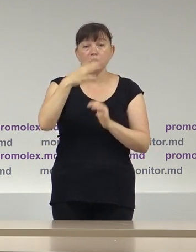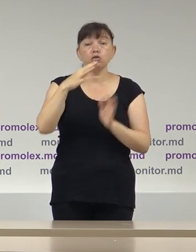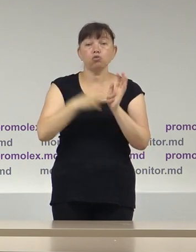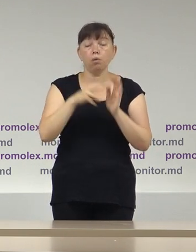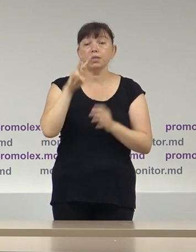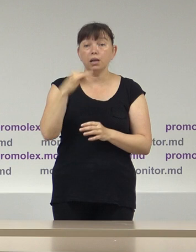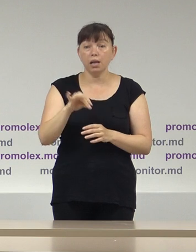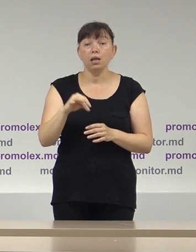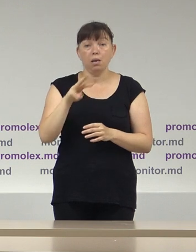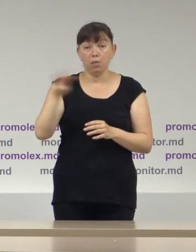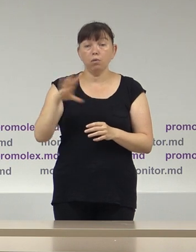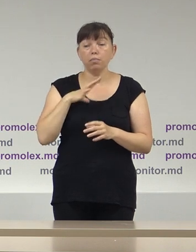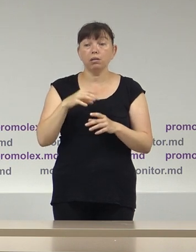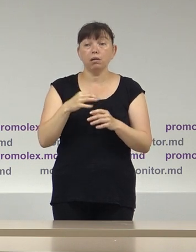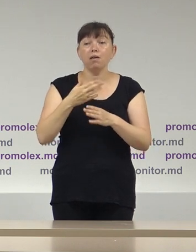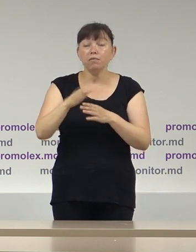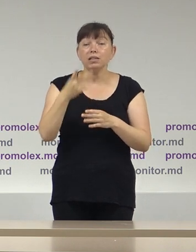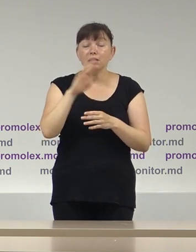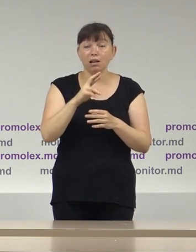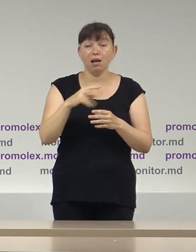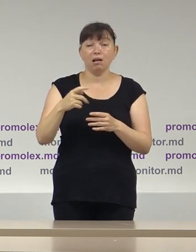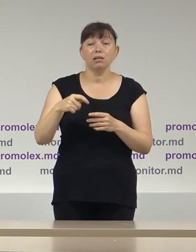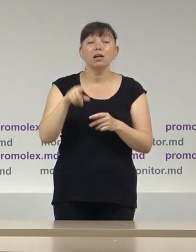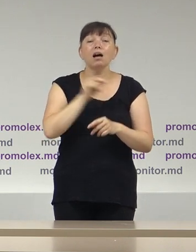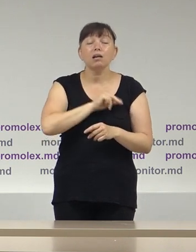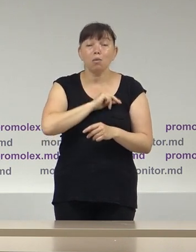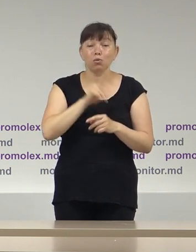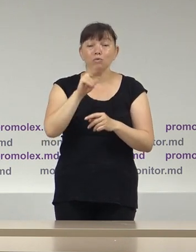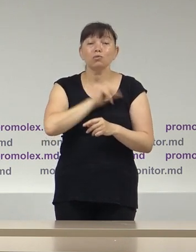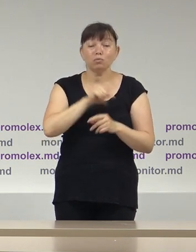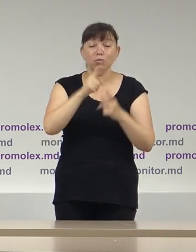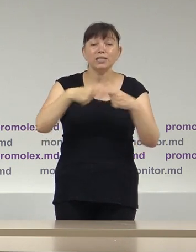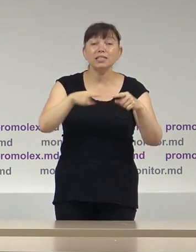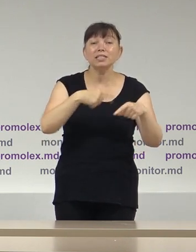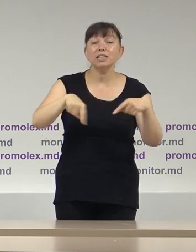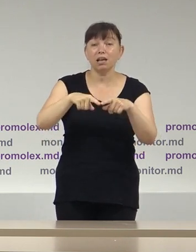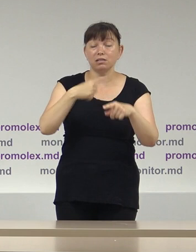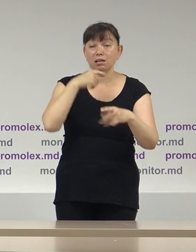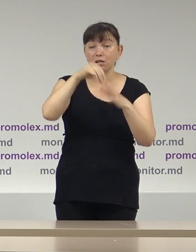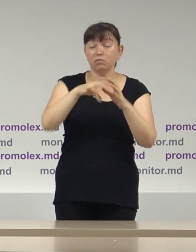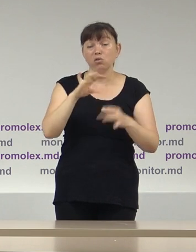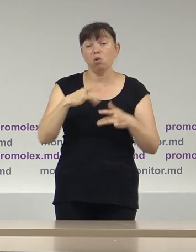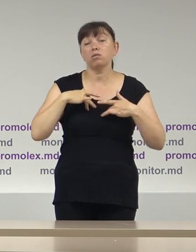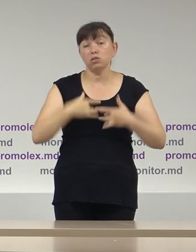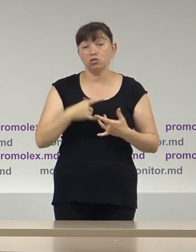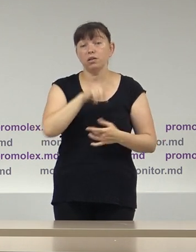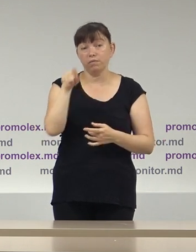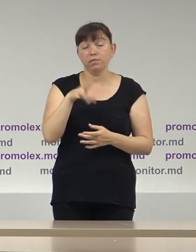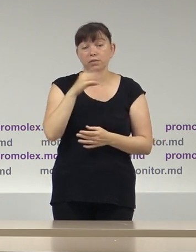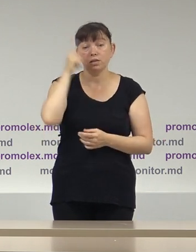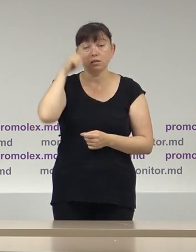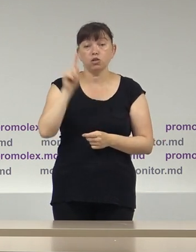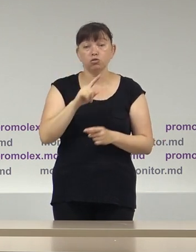era destinată cheltuielilor pentru plata indemnizațiilor funcționarilor electorale. Cu regret, așa cum cunoașteți și dumneavoastră deja,